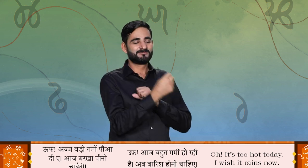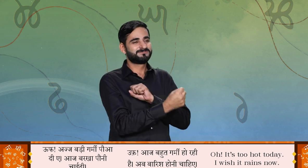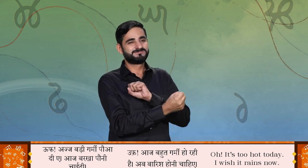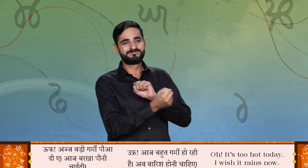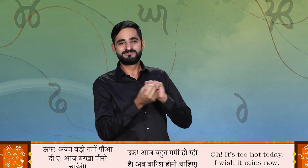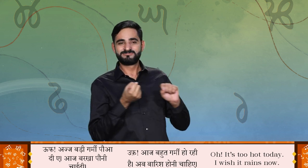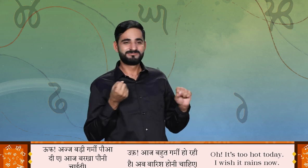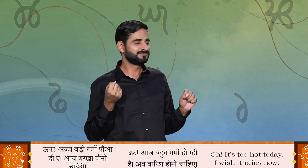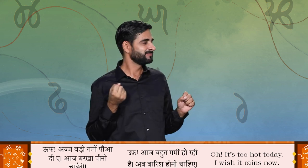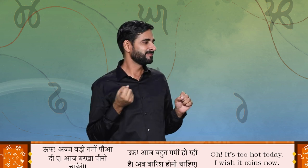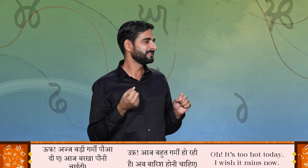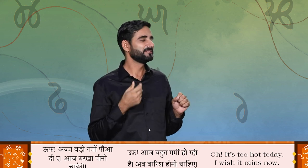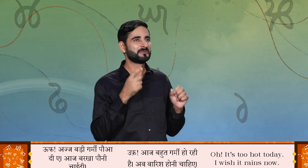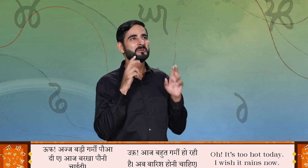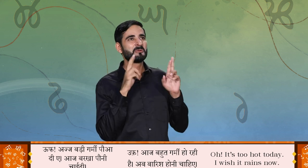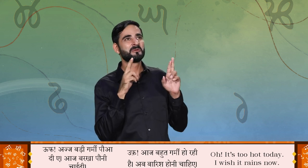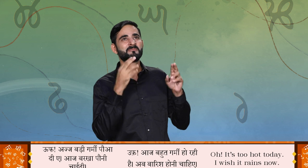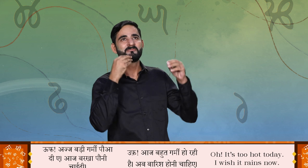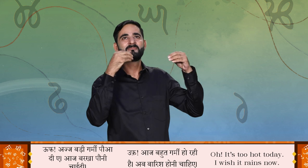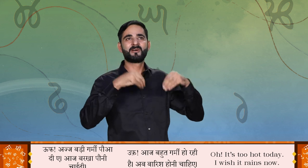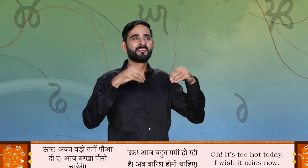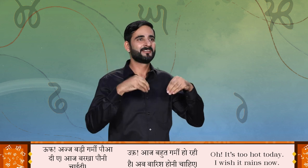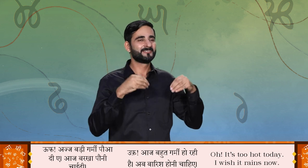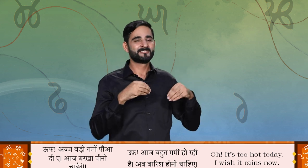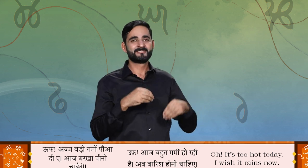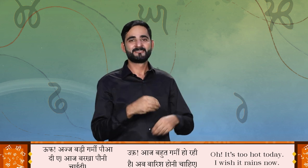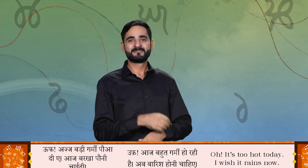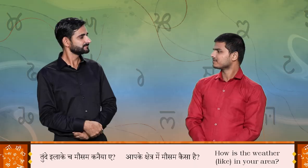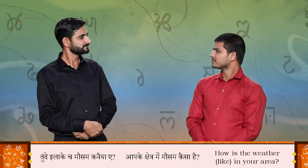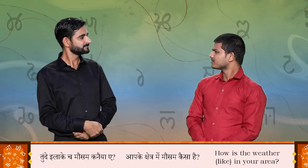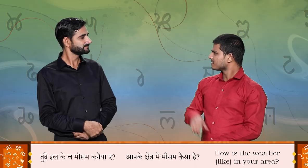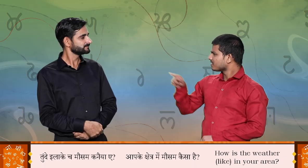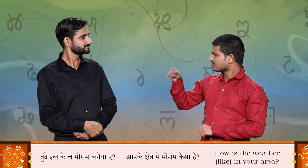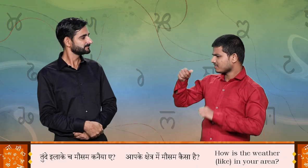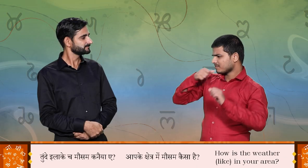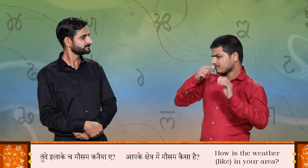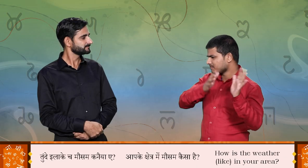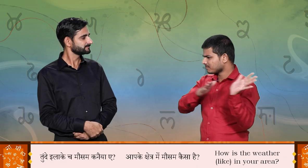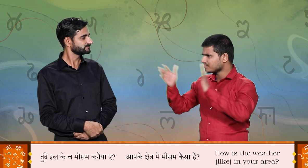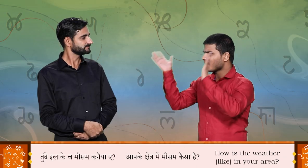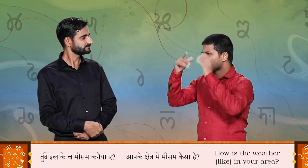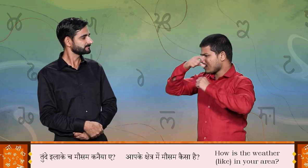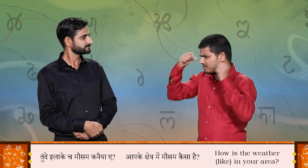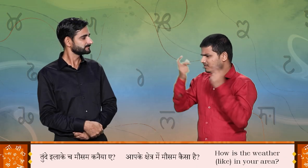आज बर्खा पाउनी चाई दी तुन्दे लाकेच मोसम कन्या है